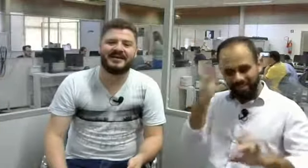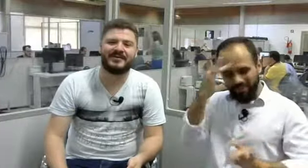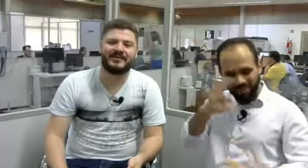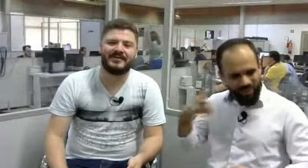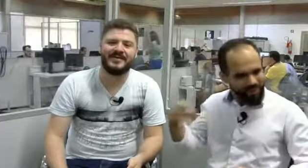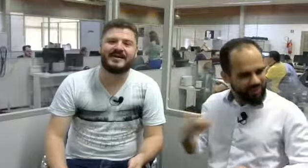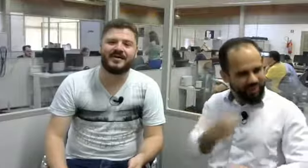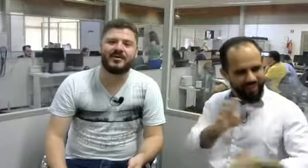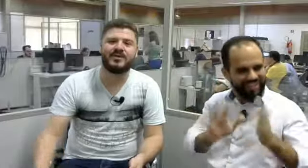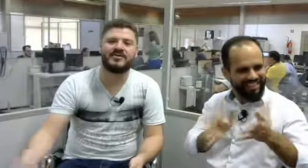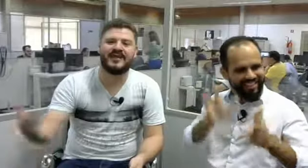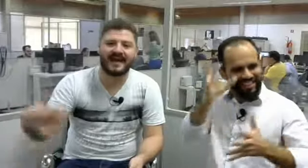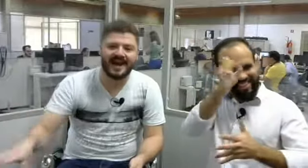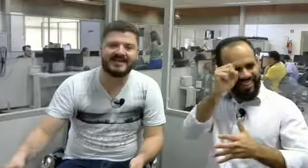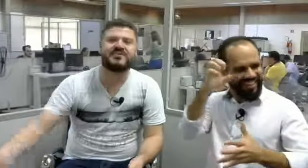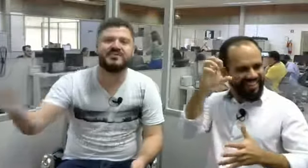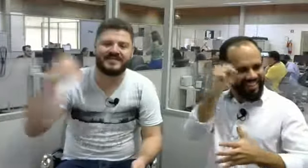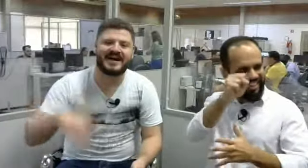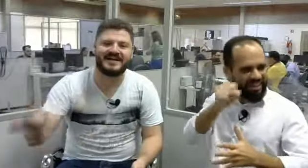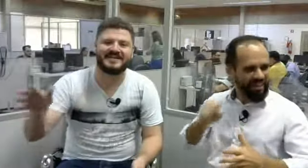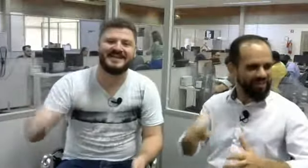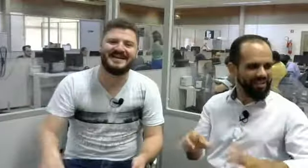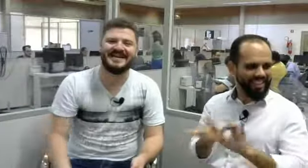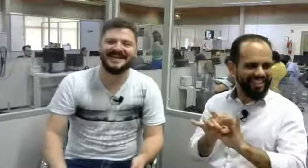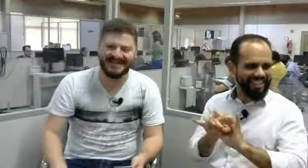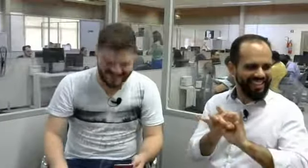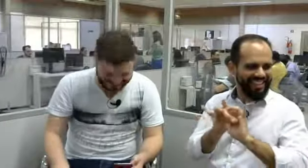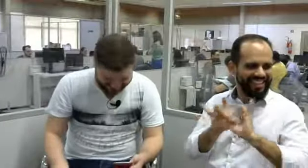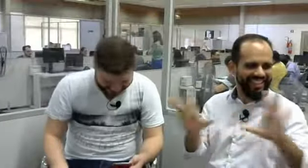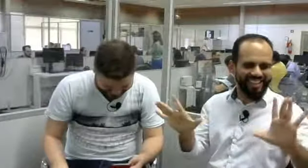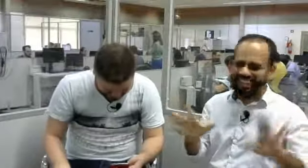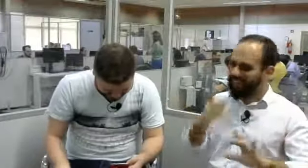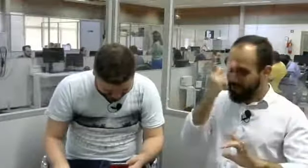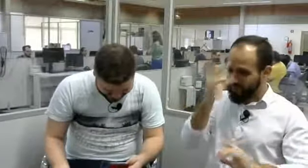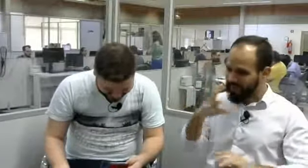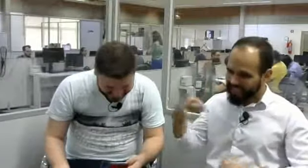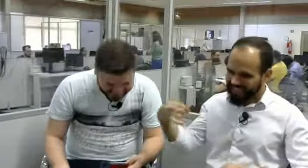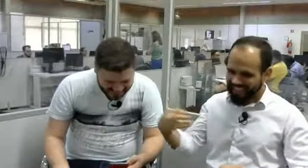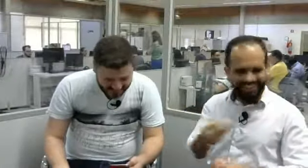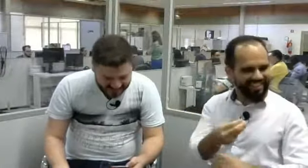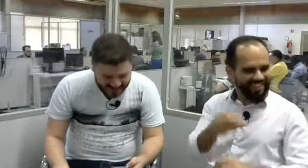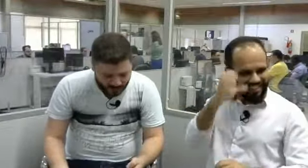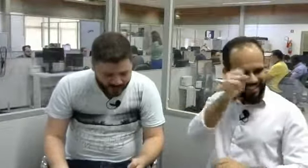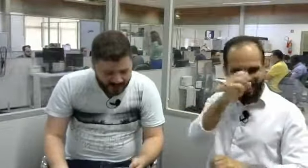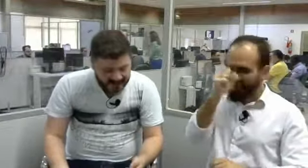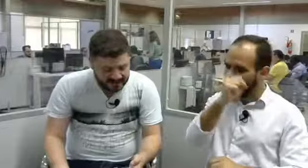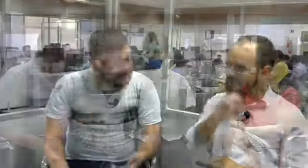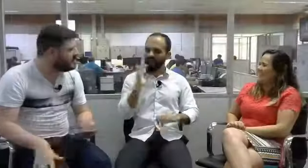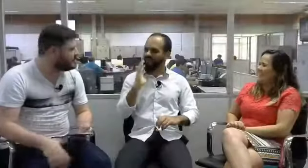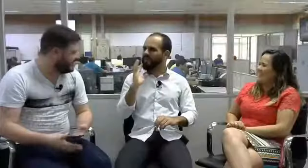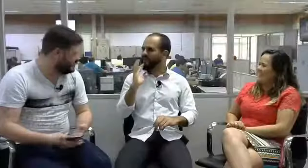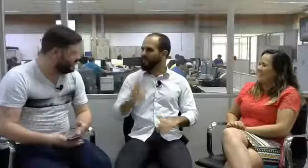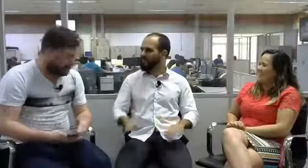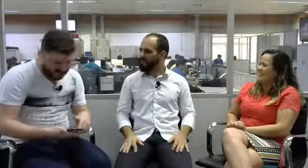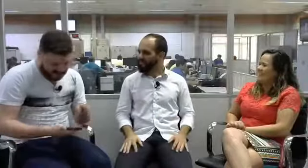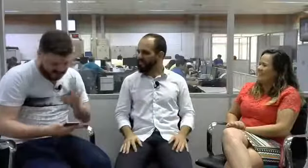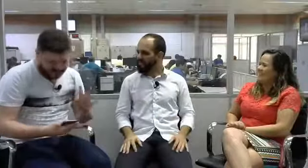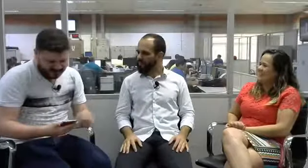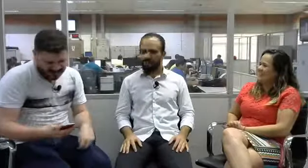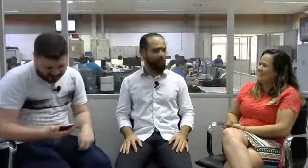Marcão? Eu gosto de falar, então a gente fala também em Libras. Legal. A gente tem um comentário aqui que me deixou intrigado.